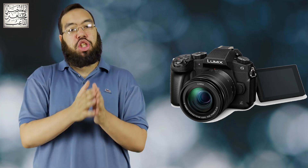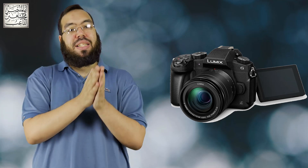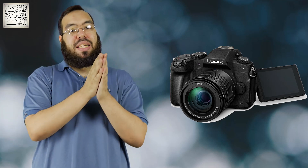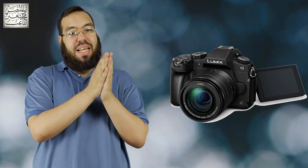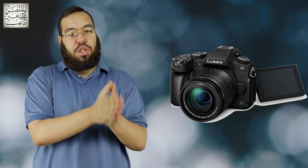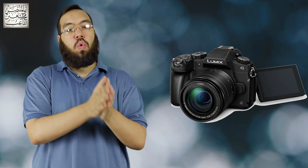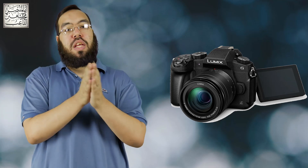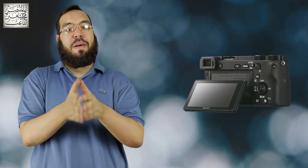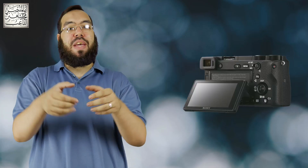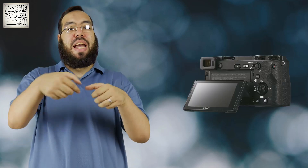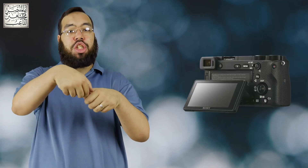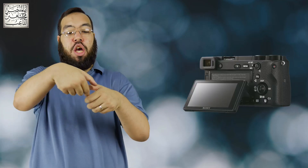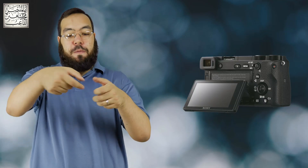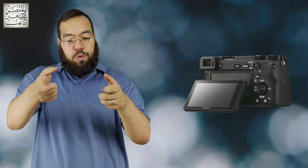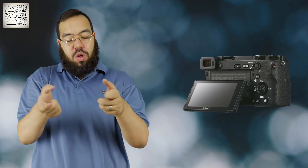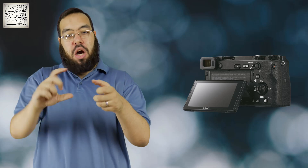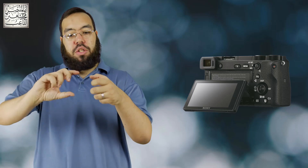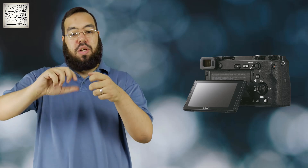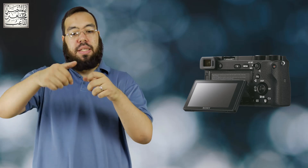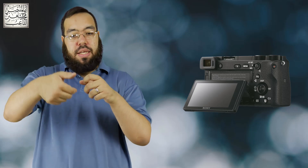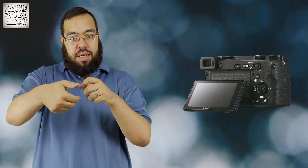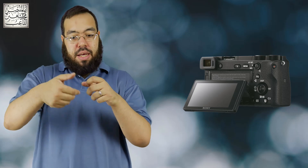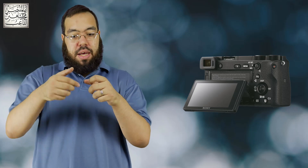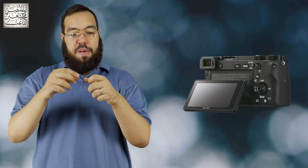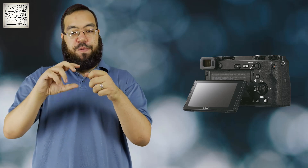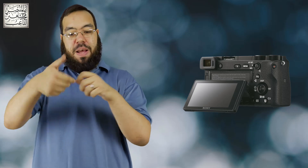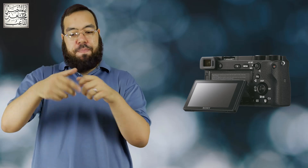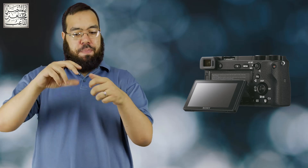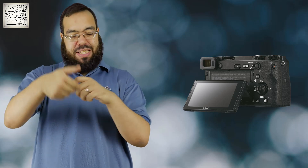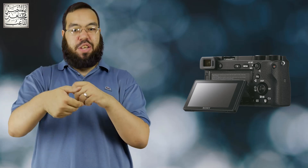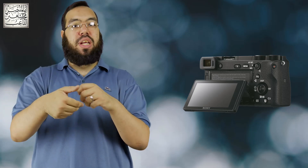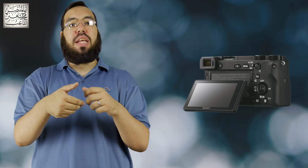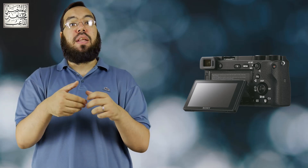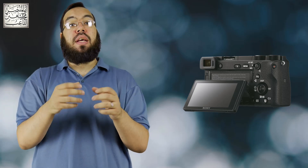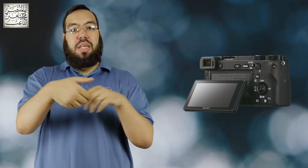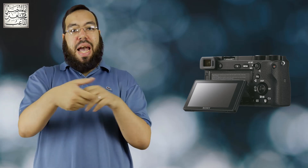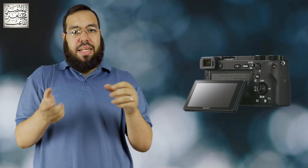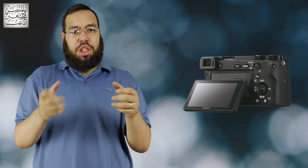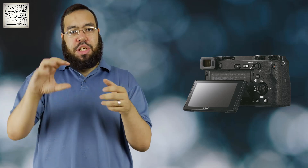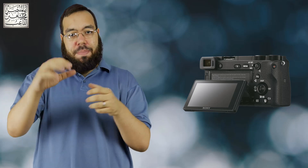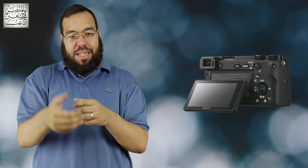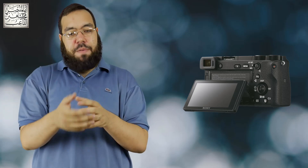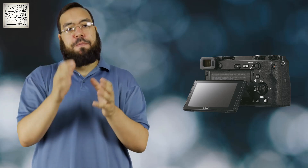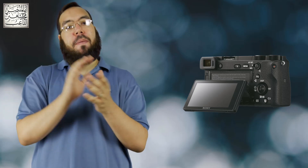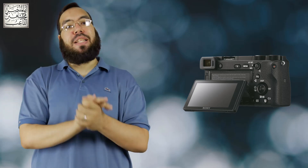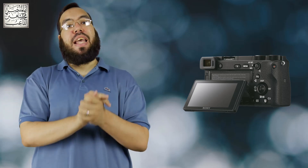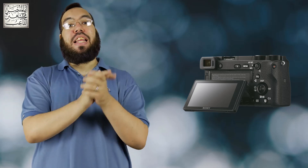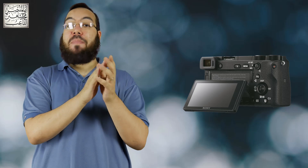الشديد السوني ما فيهاش فول ارتكولاتينج فليب سو يعني الشاشة بتلف فبالتالي